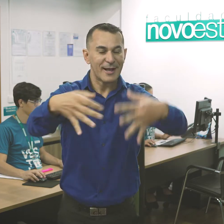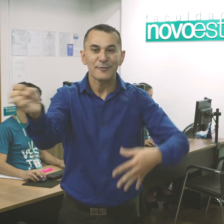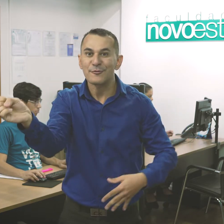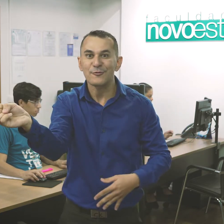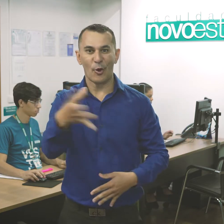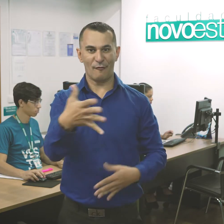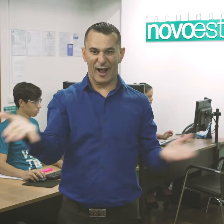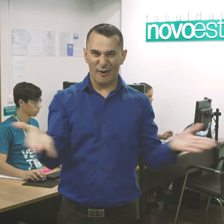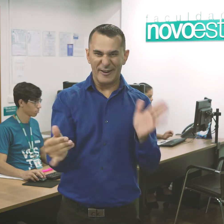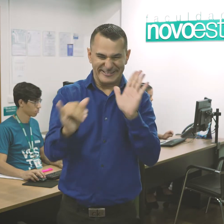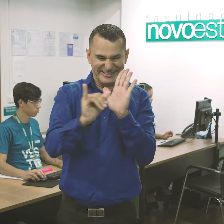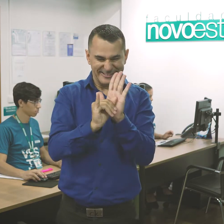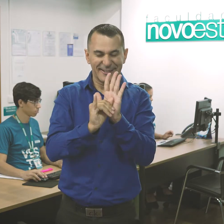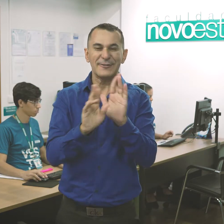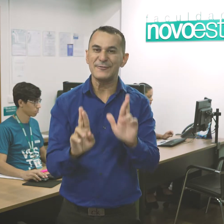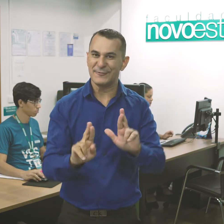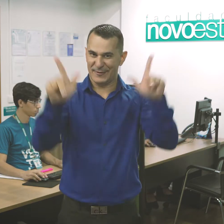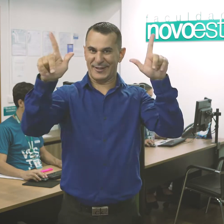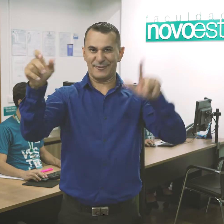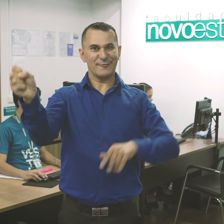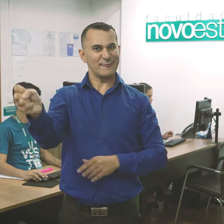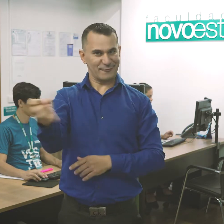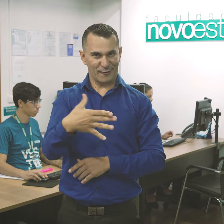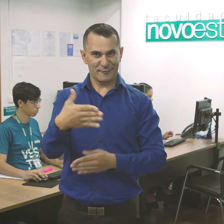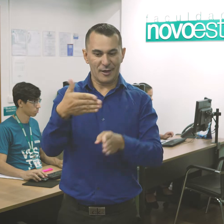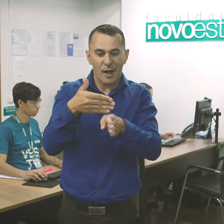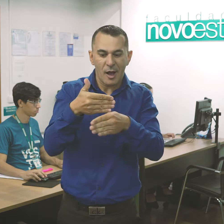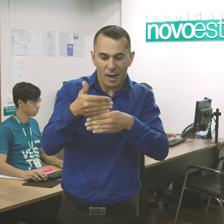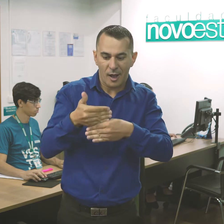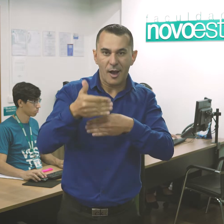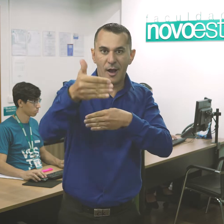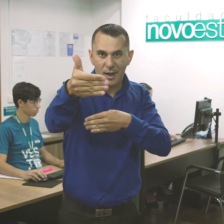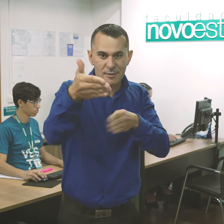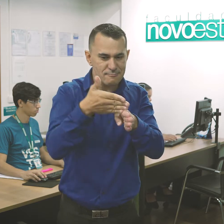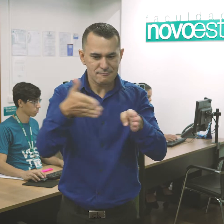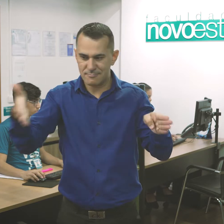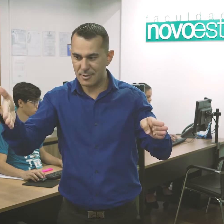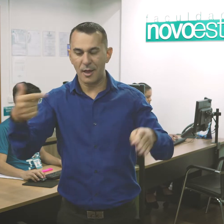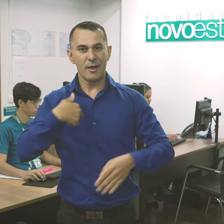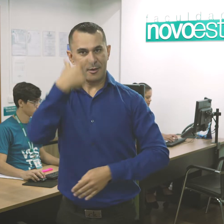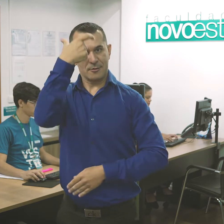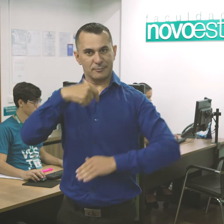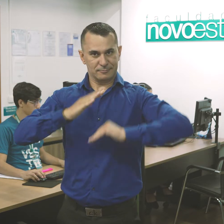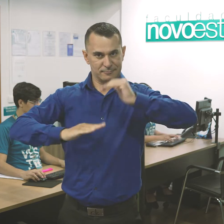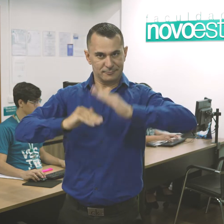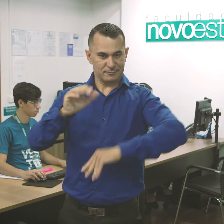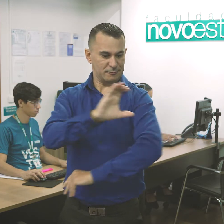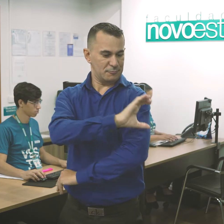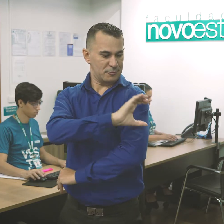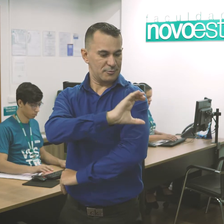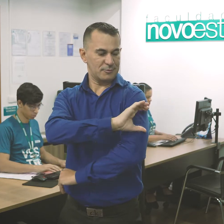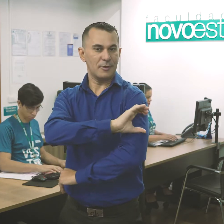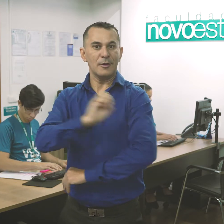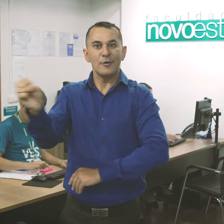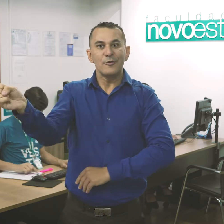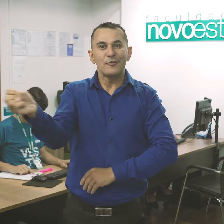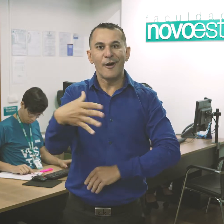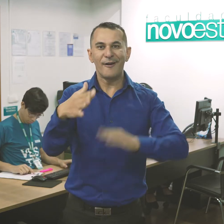DNA novo. A partir de agora, estou na coordenação da nova Escola de Libras da